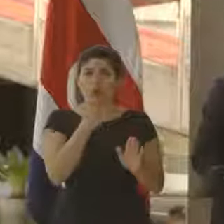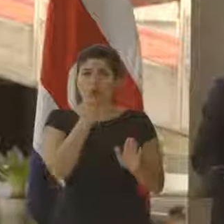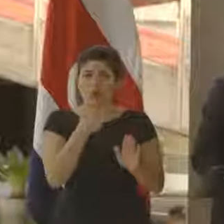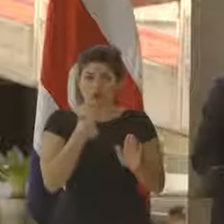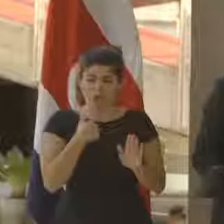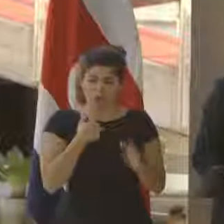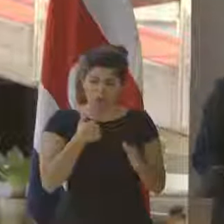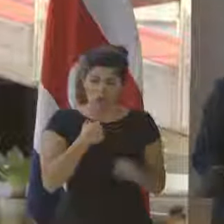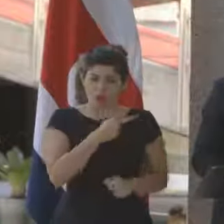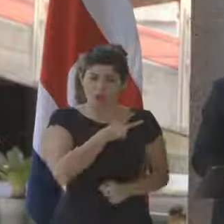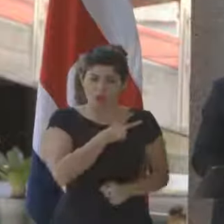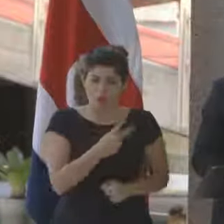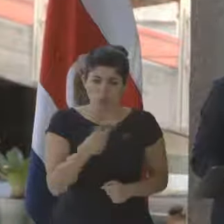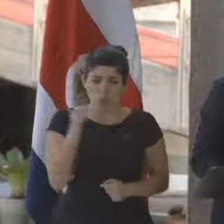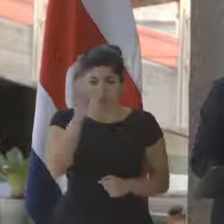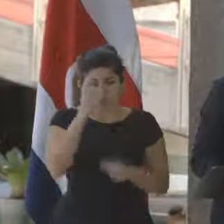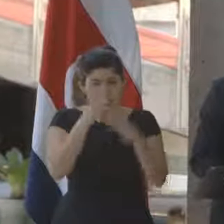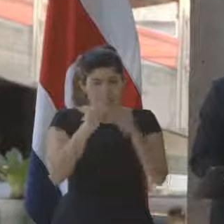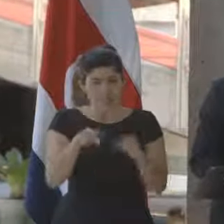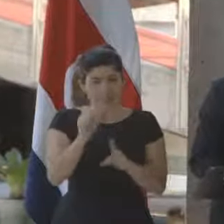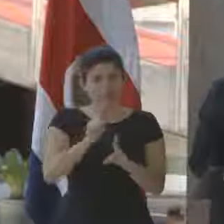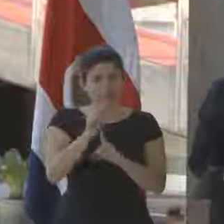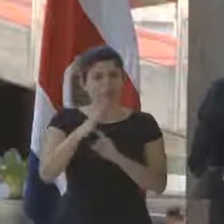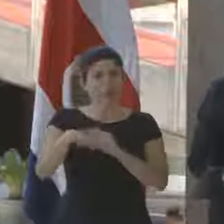resolver esta situación en el país.